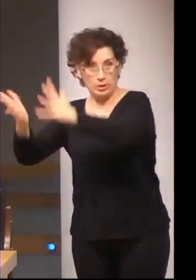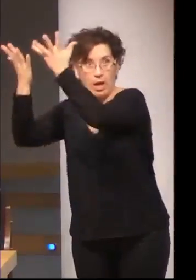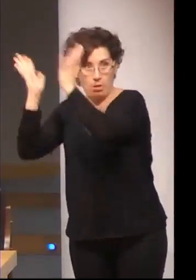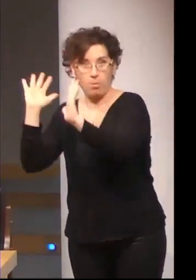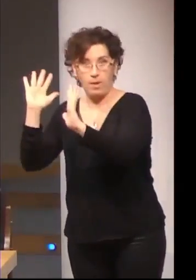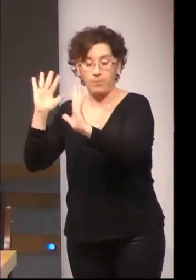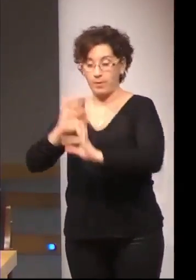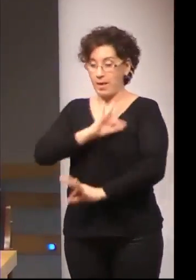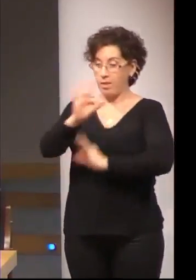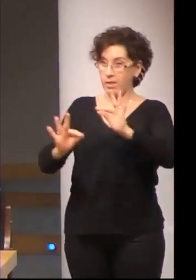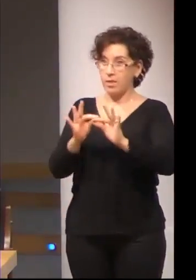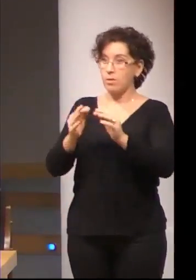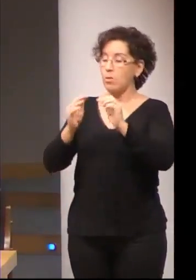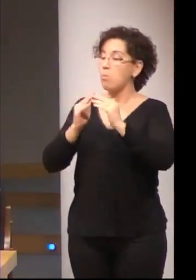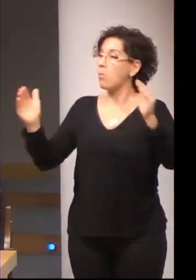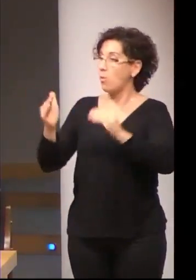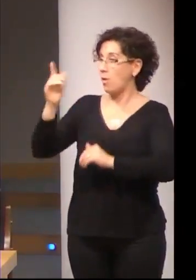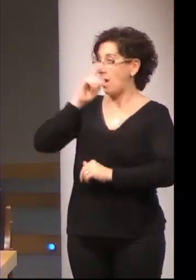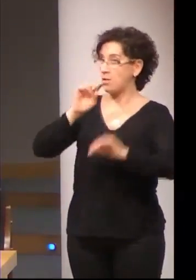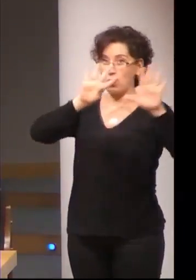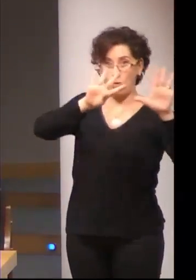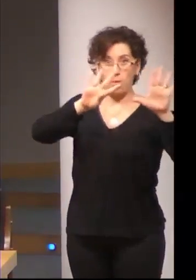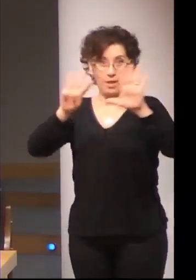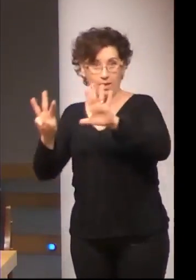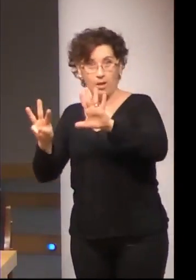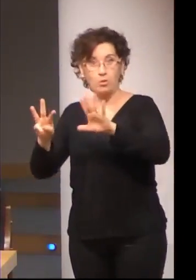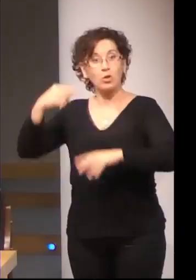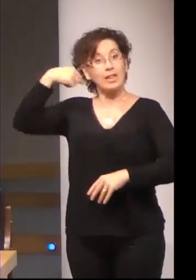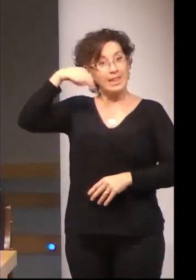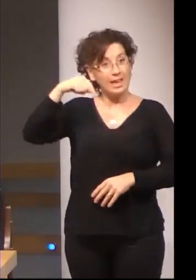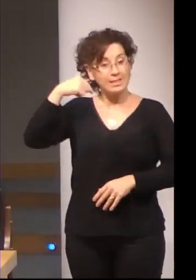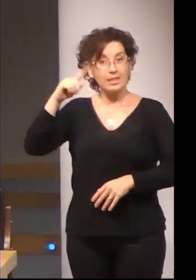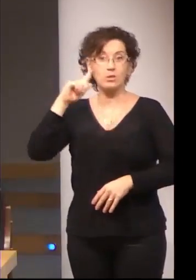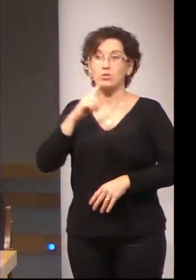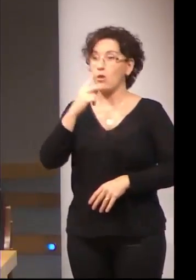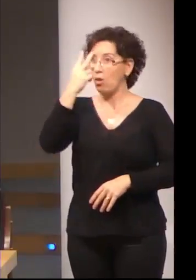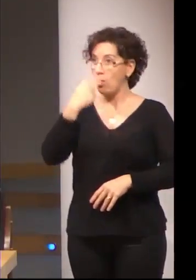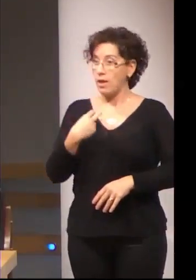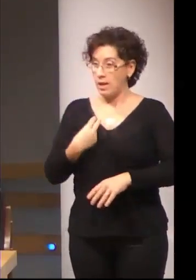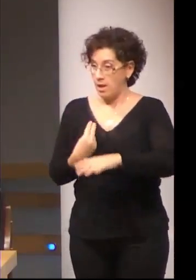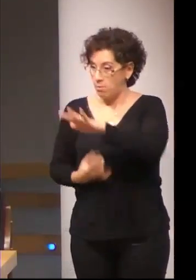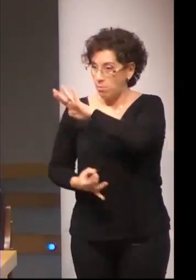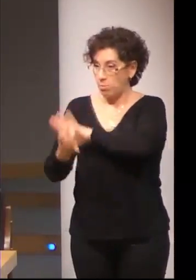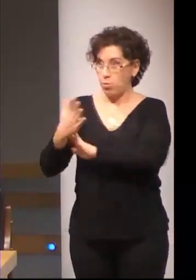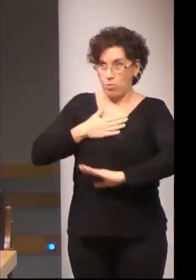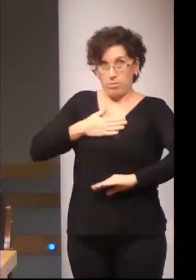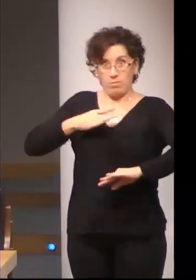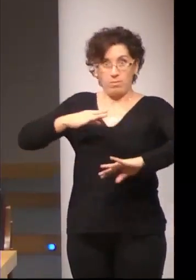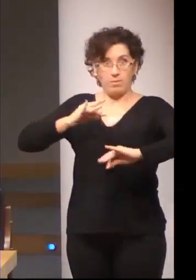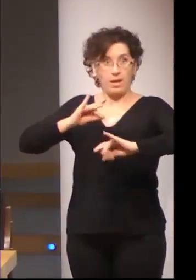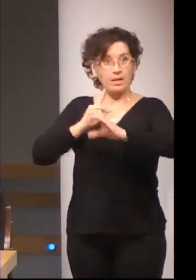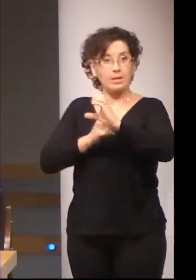generó en 1998. La tesis de Sordoceguera nació de Extremadura, sin embargo, fue